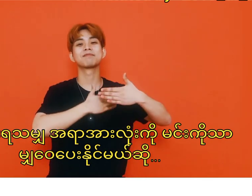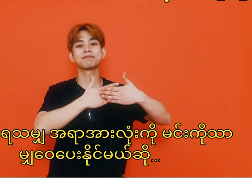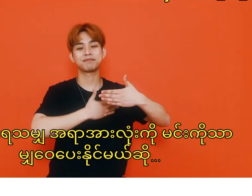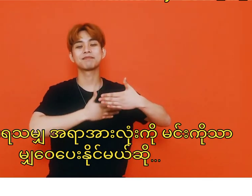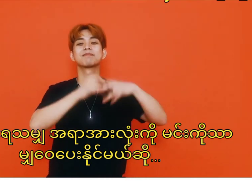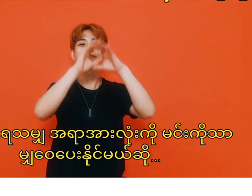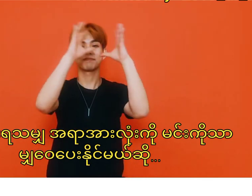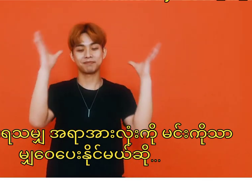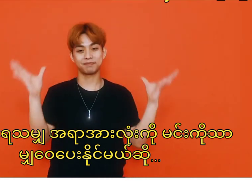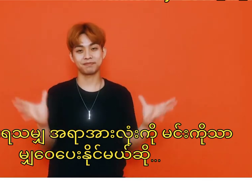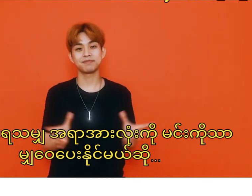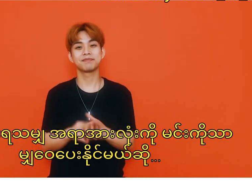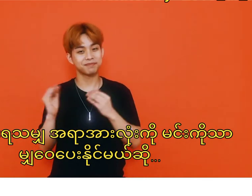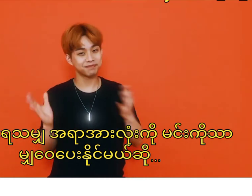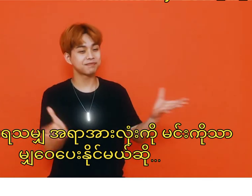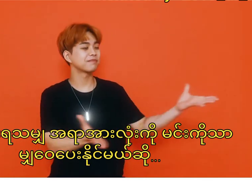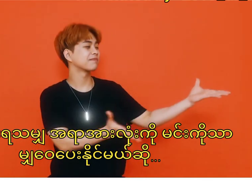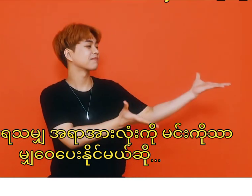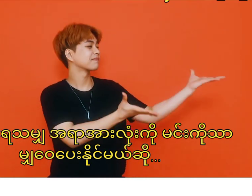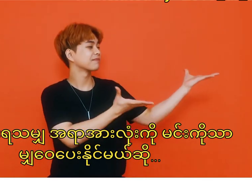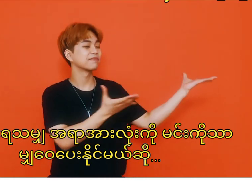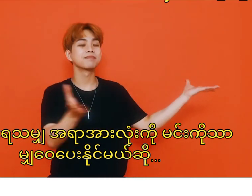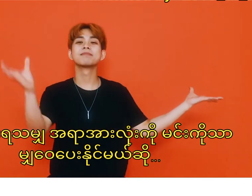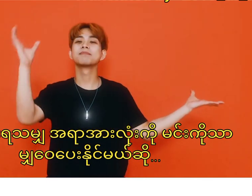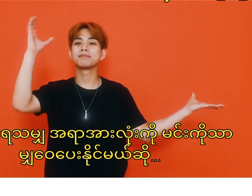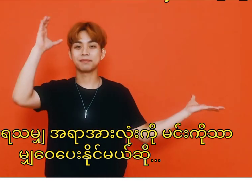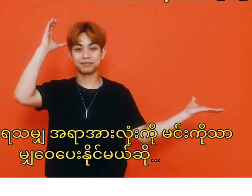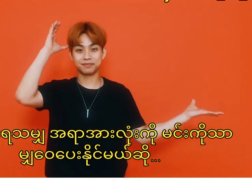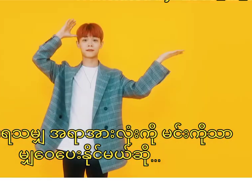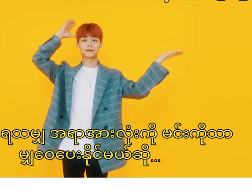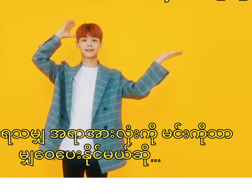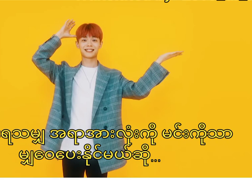모든 걸 너에게 줄 수 있다면